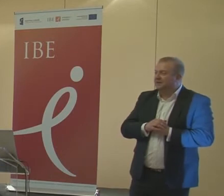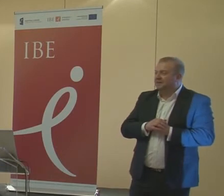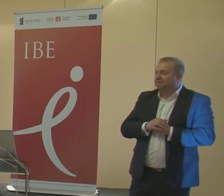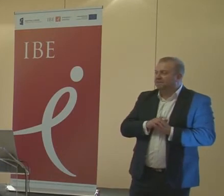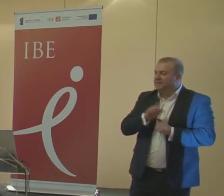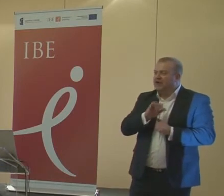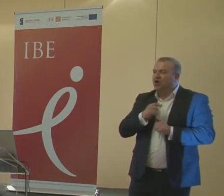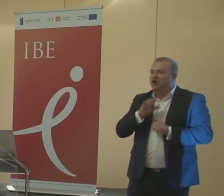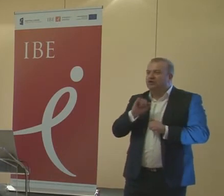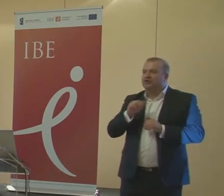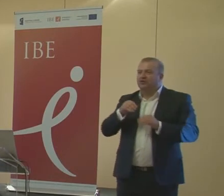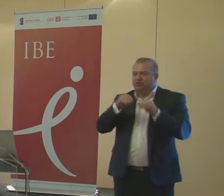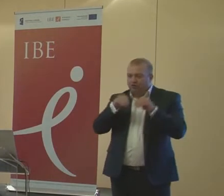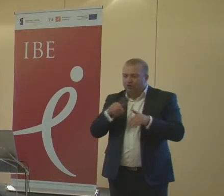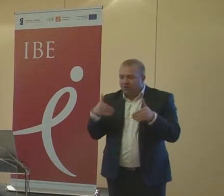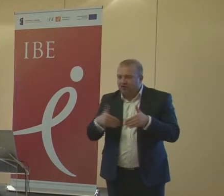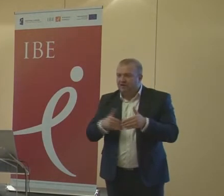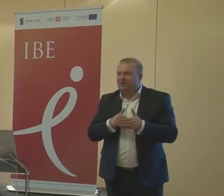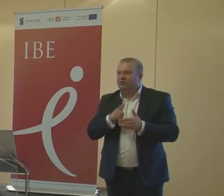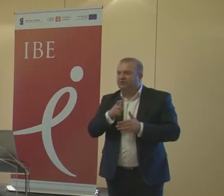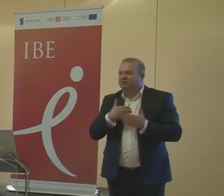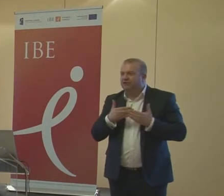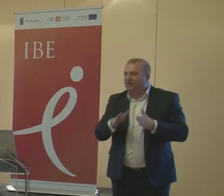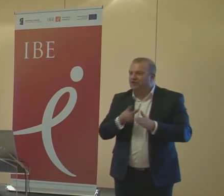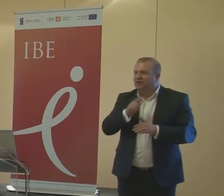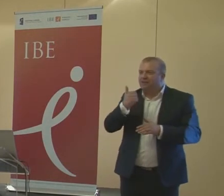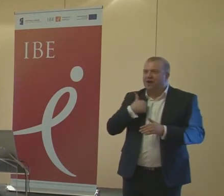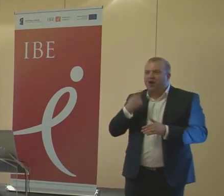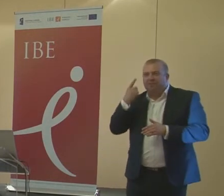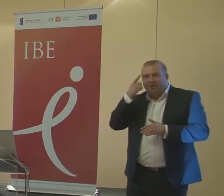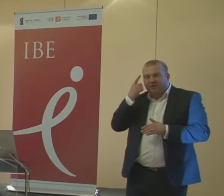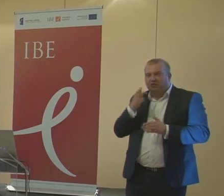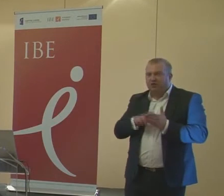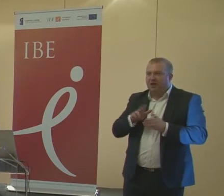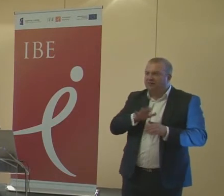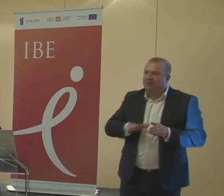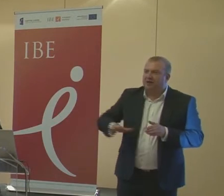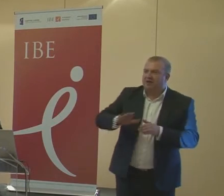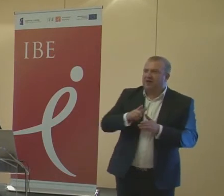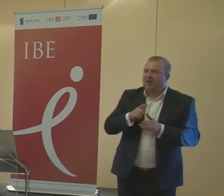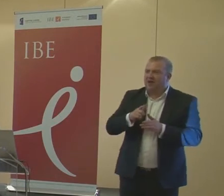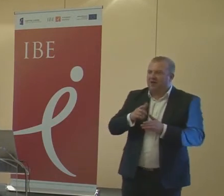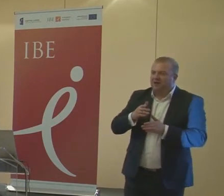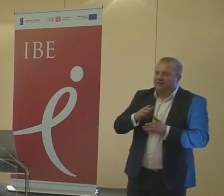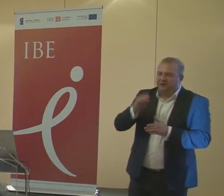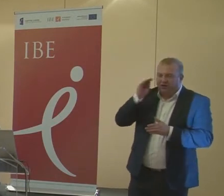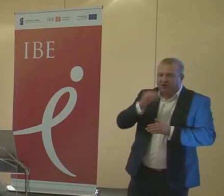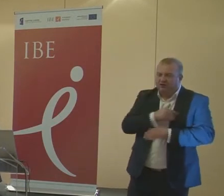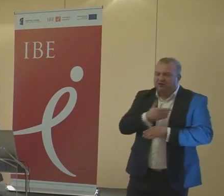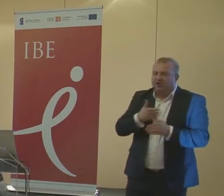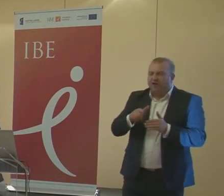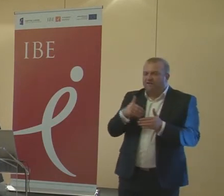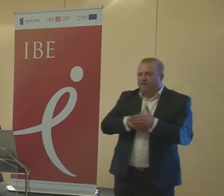za to, iż umożliwiły utworzenie mojego pomysłu na terenie Specjalnego Ośrodka Szkolno-Wychowawczygo nr 1